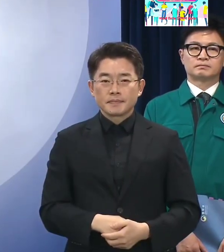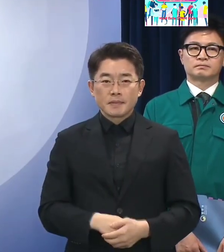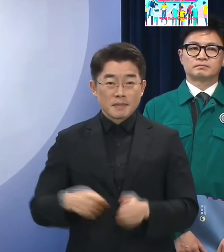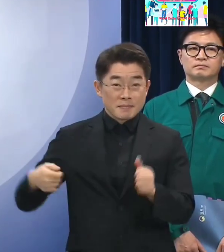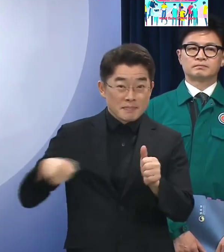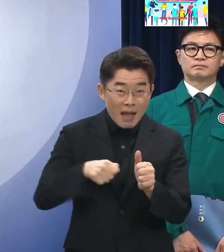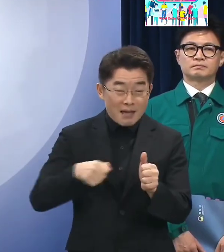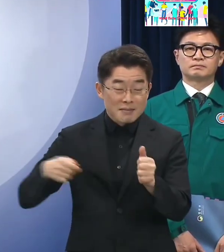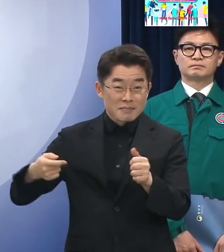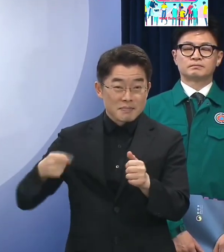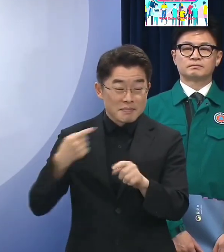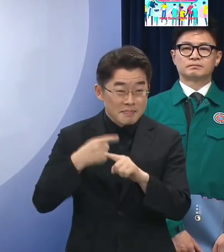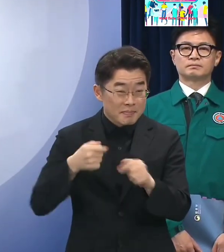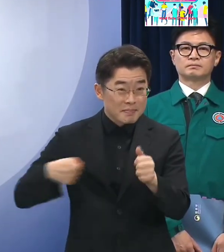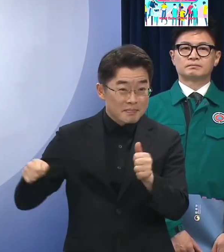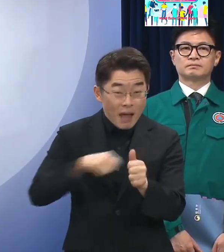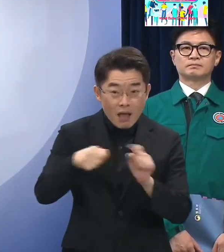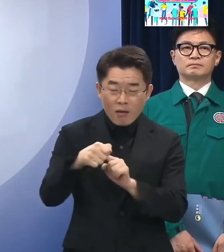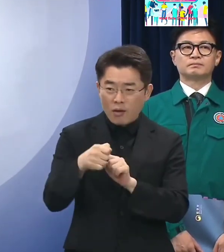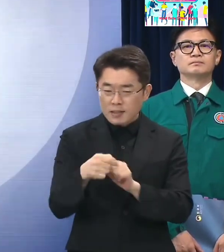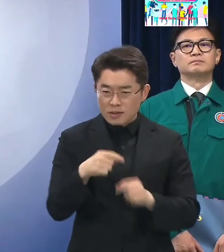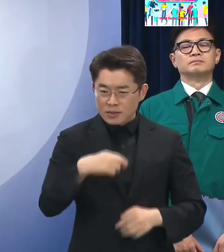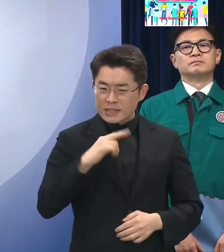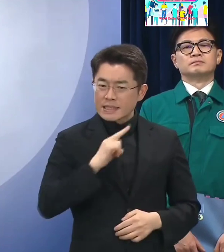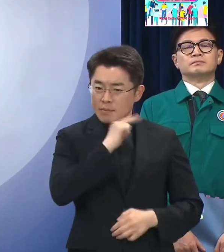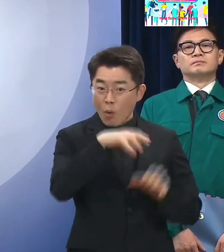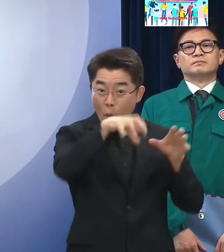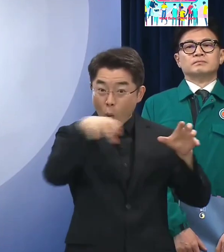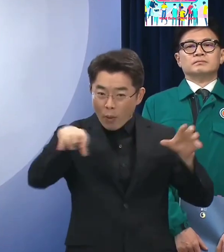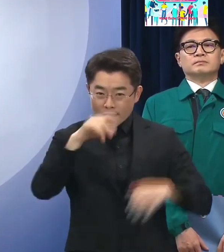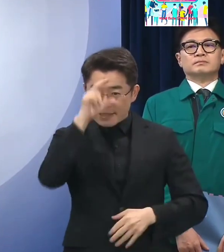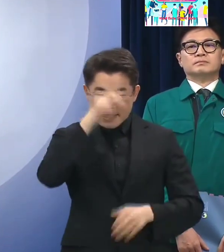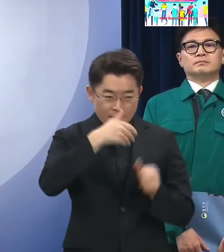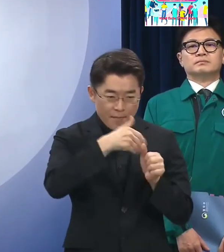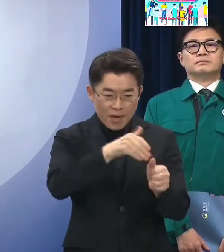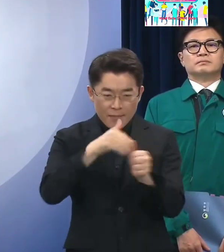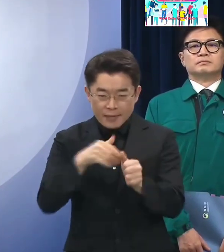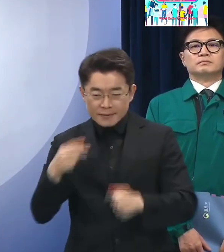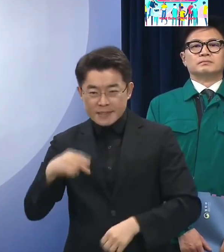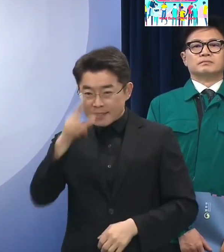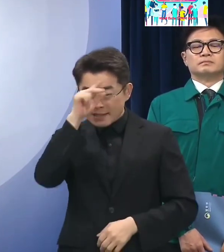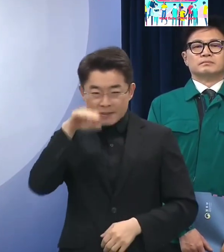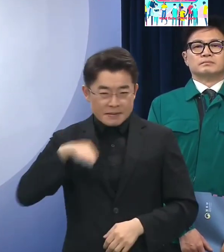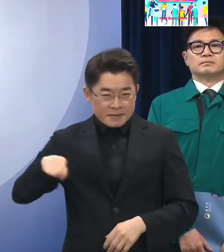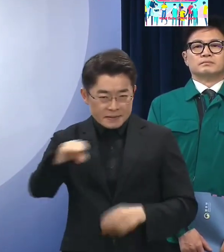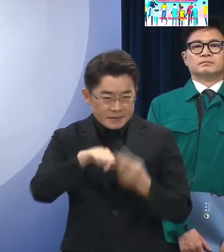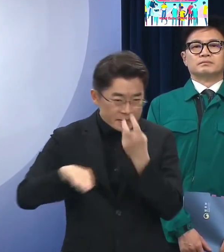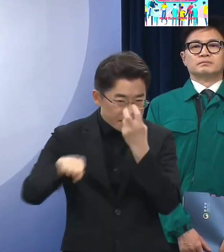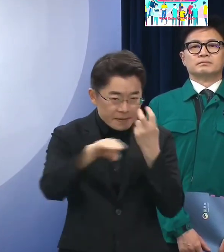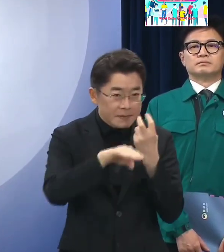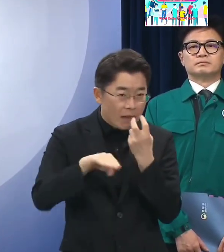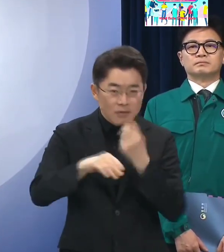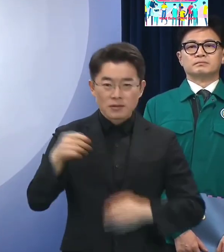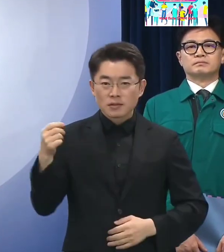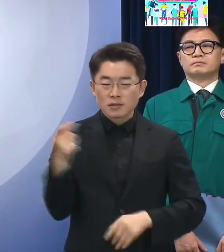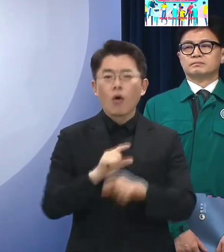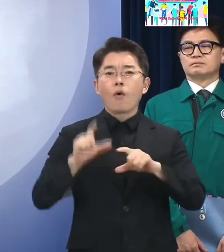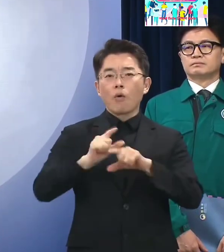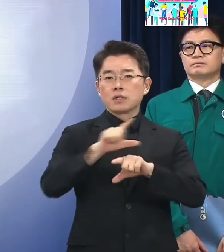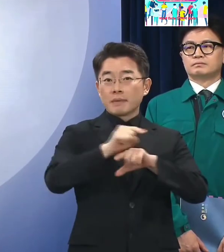맞춰 경찰력을 거점 배치하고 순찰을 더욱 강화하는 한편 지방자치단체와